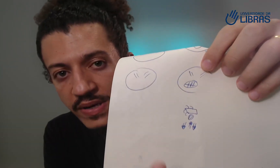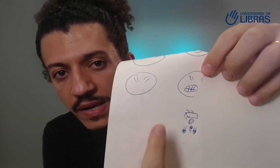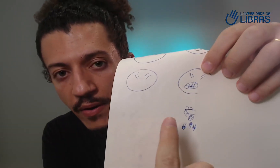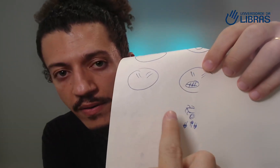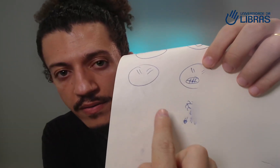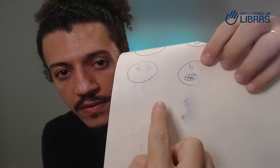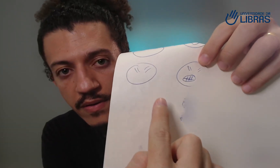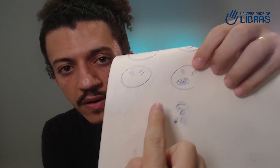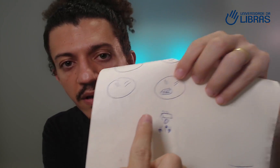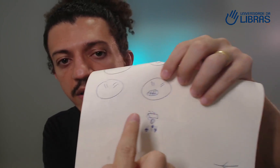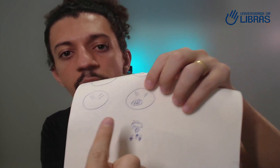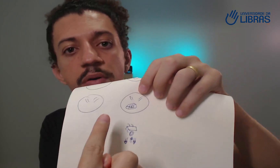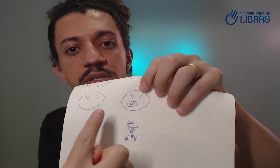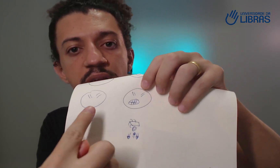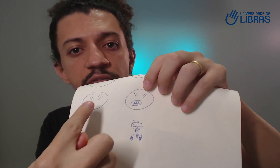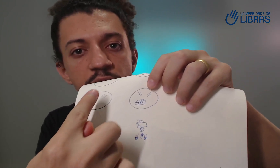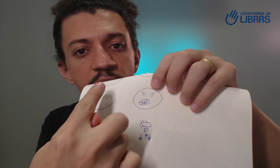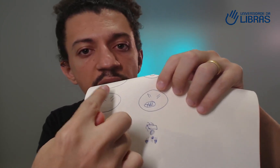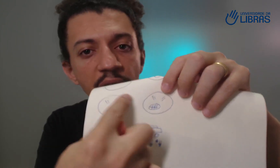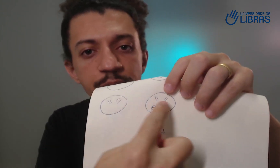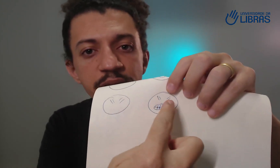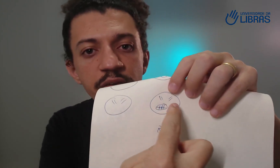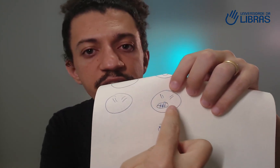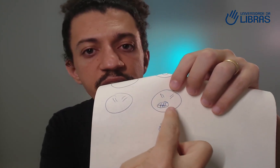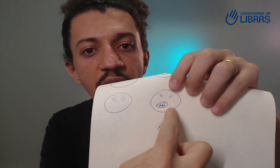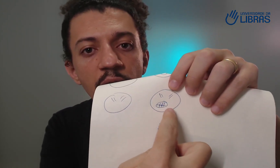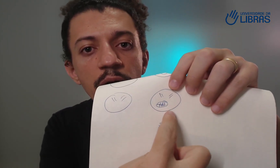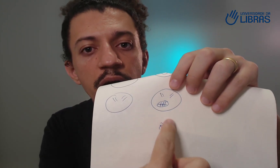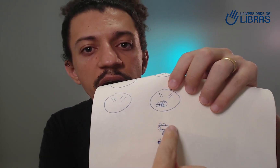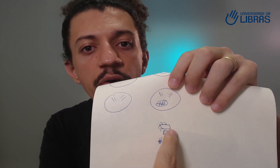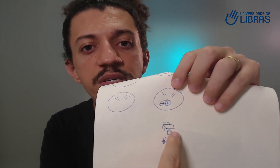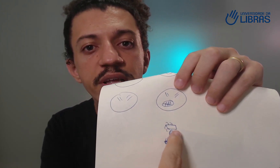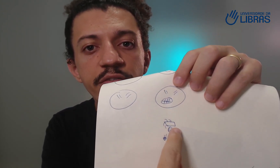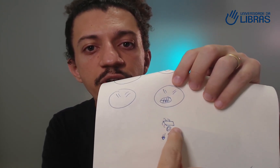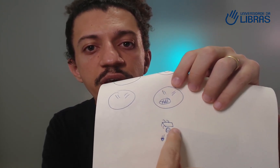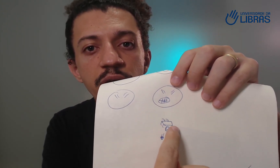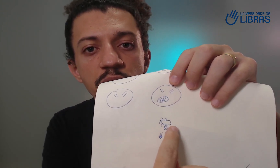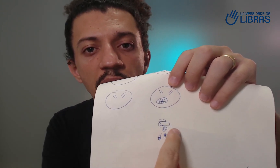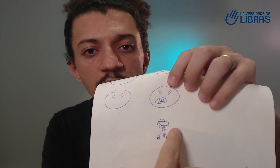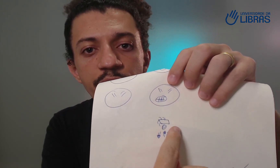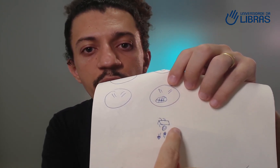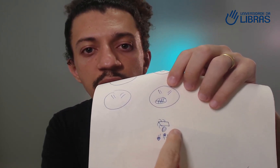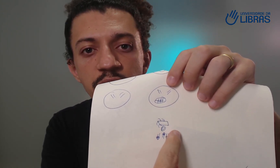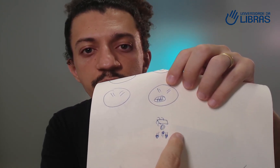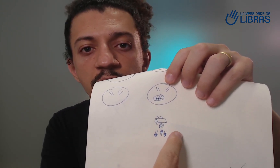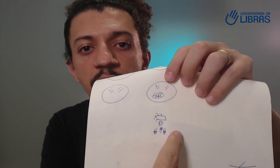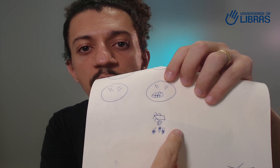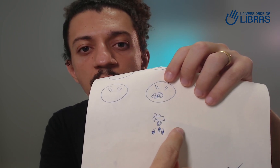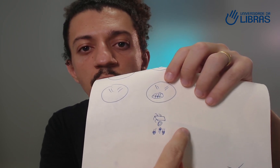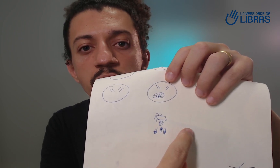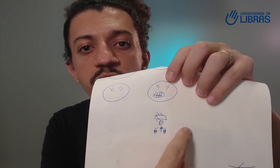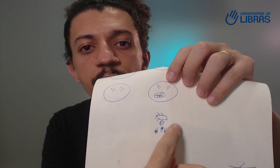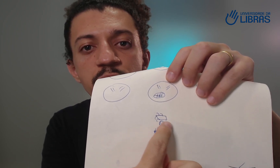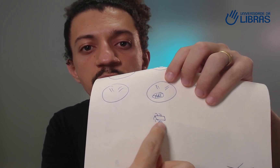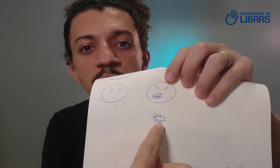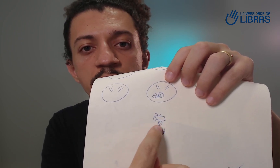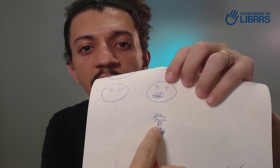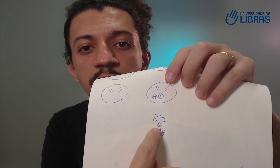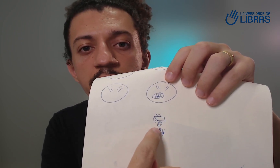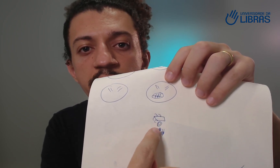percebeu? Então, eu escrevo a expressão facial, eu escrevo a configuração de mão, o tipo de contato que